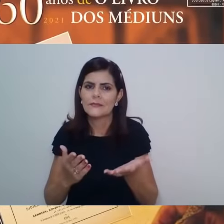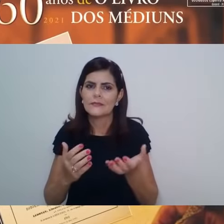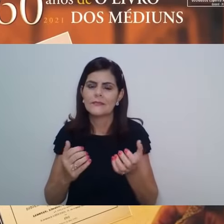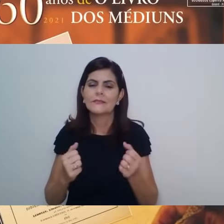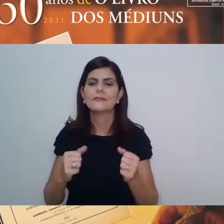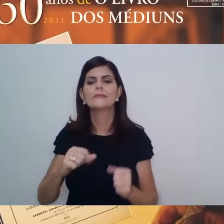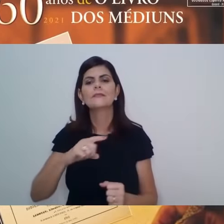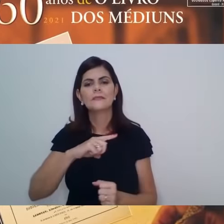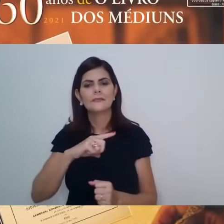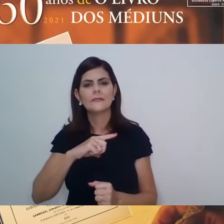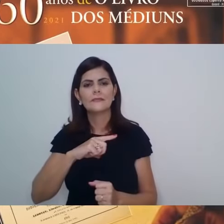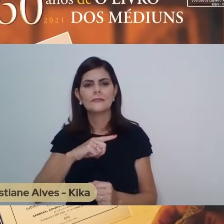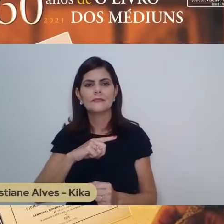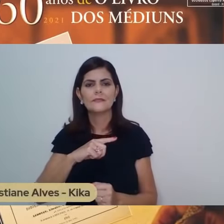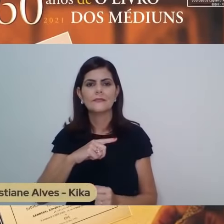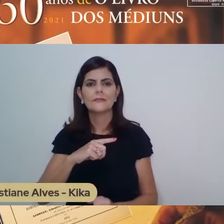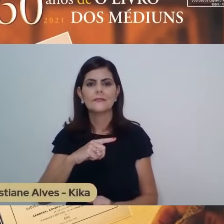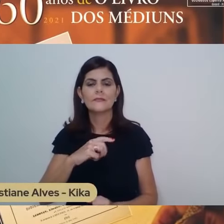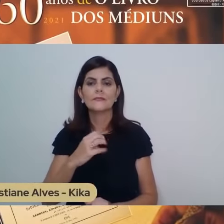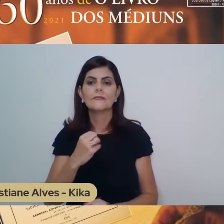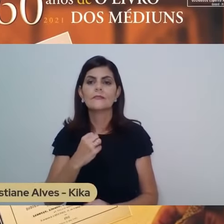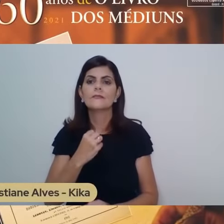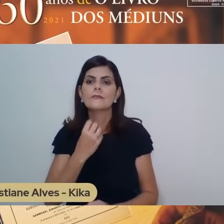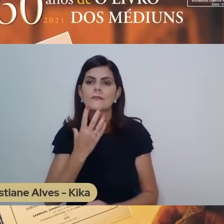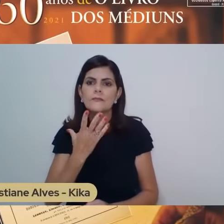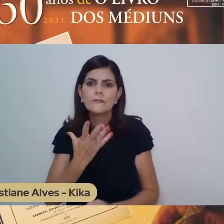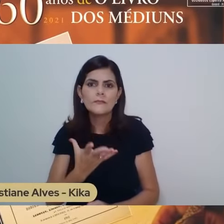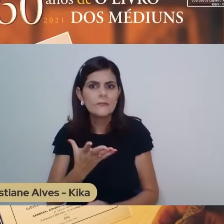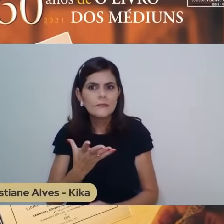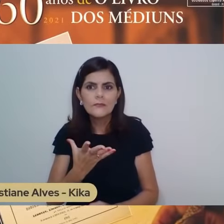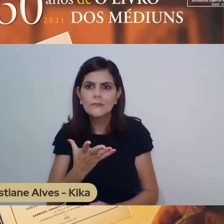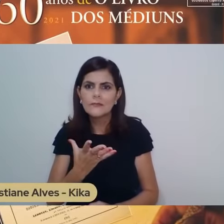tão úteis quanto o possamos,